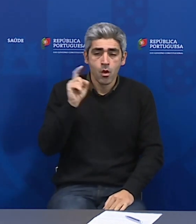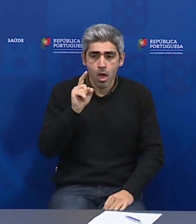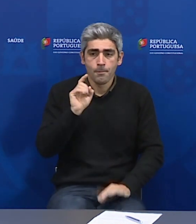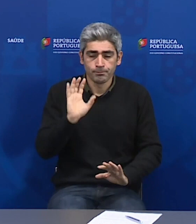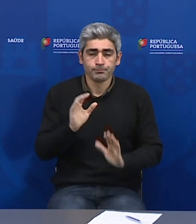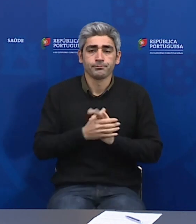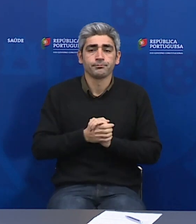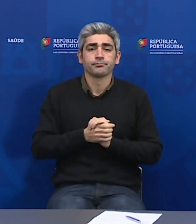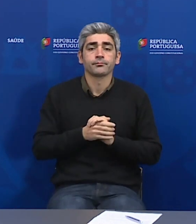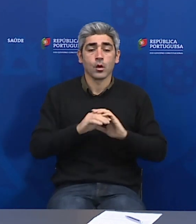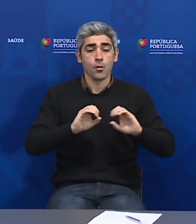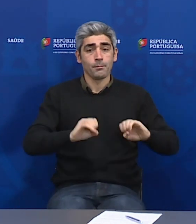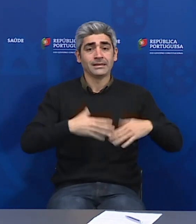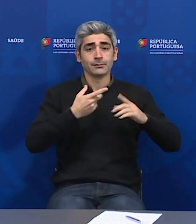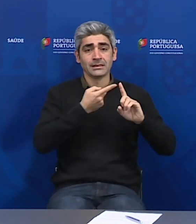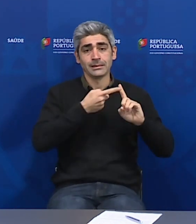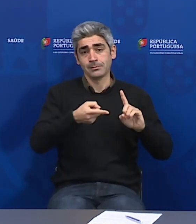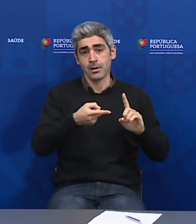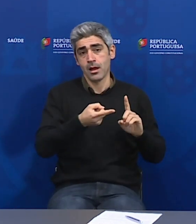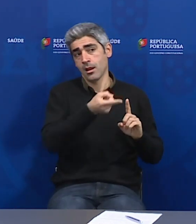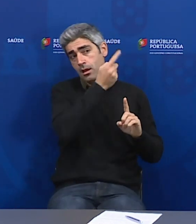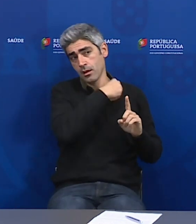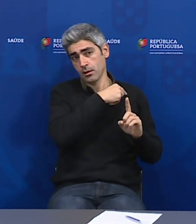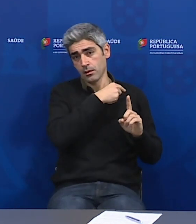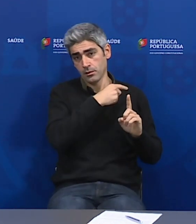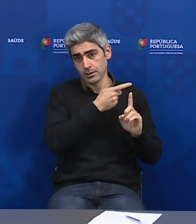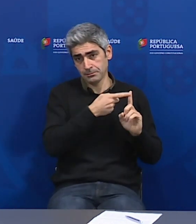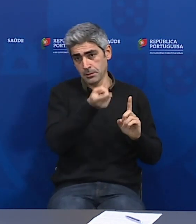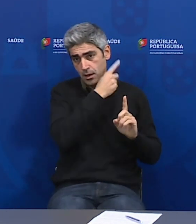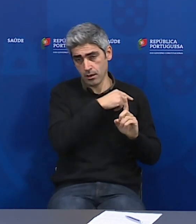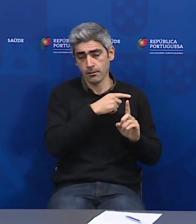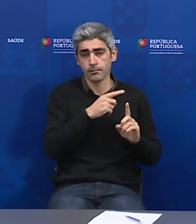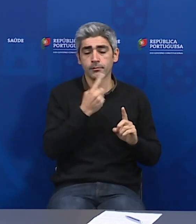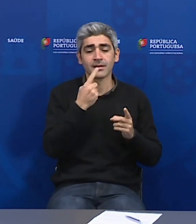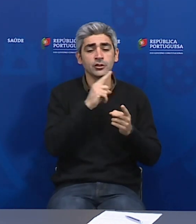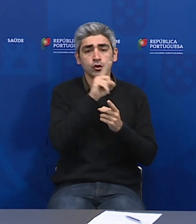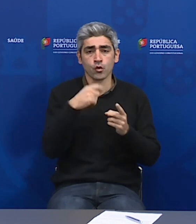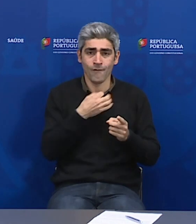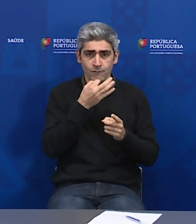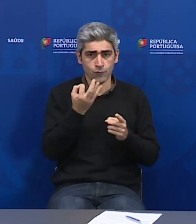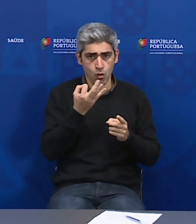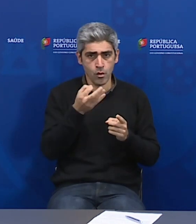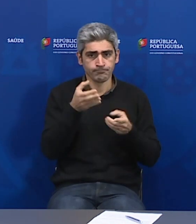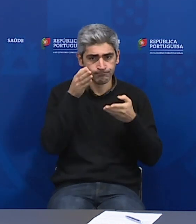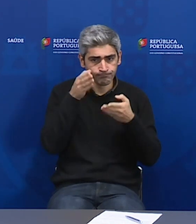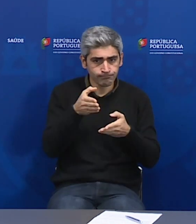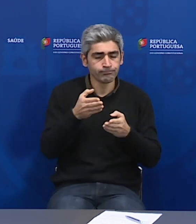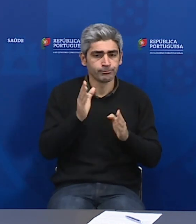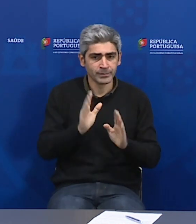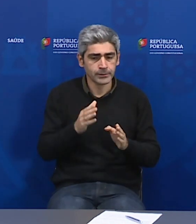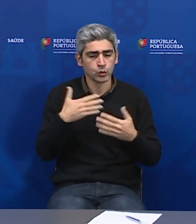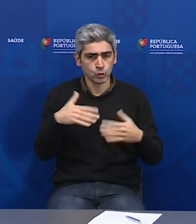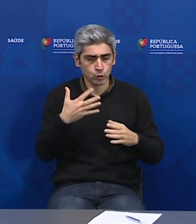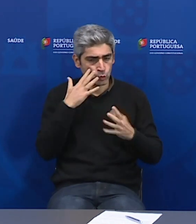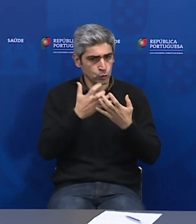creio que no princípio da semana passada foi uma das questões que eu abordei com maior premência e com maior